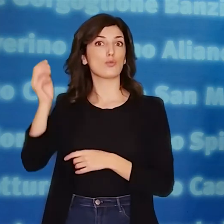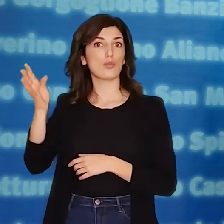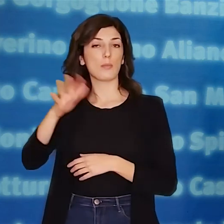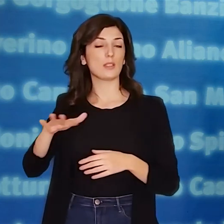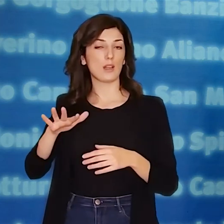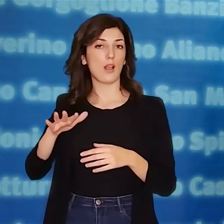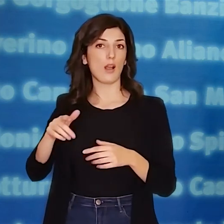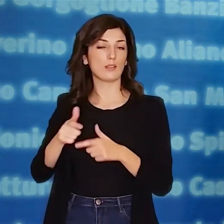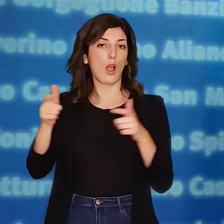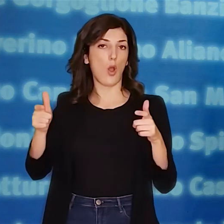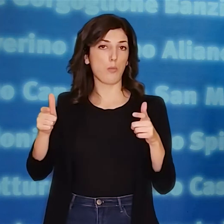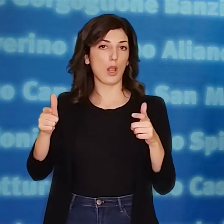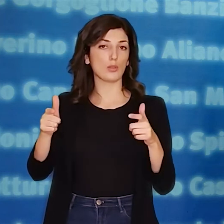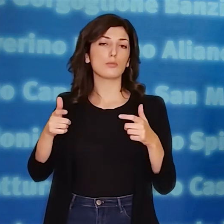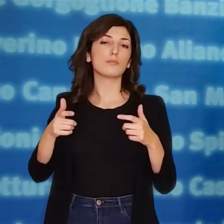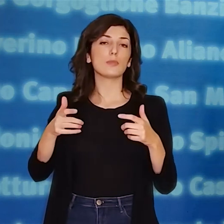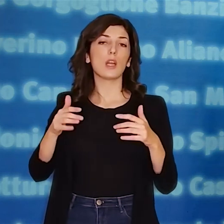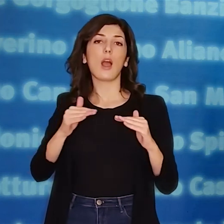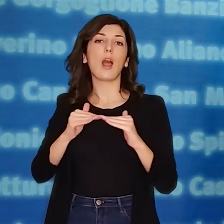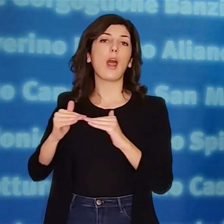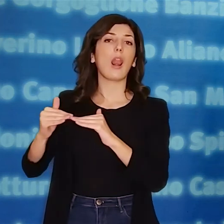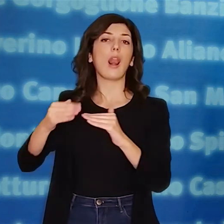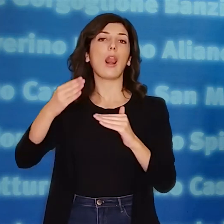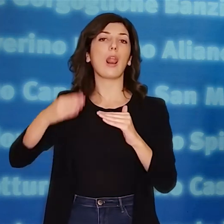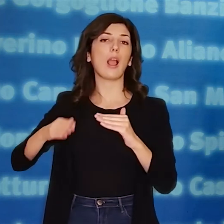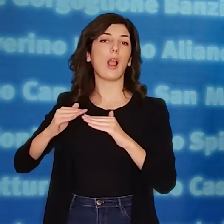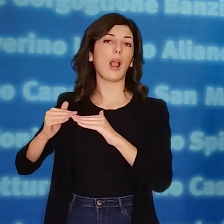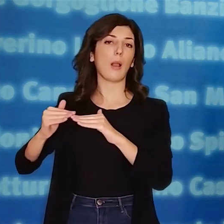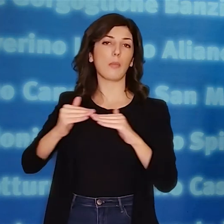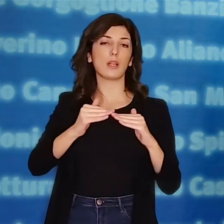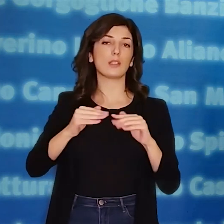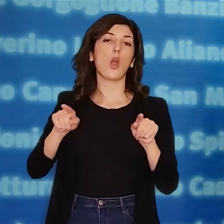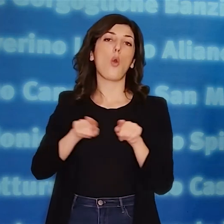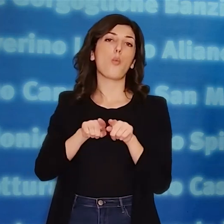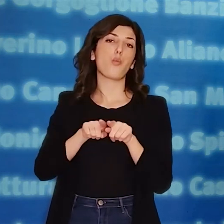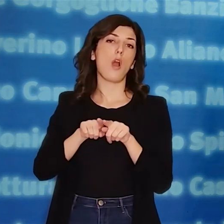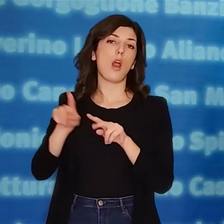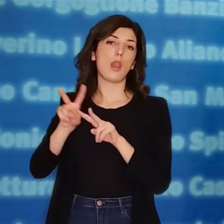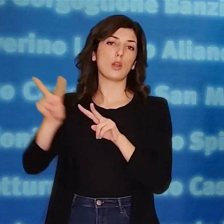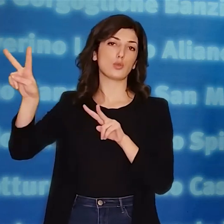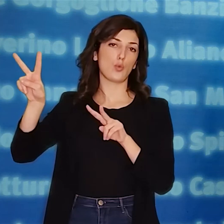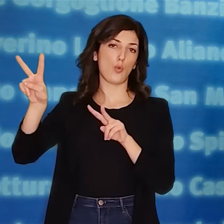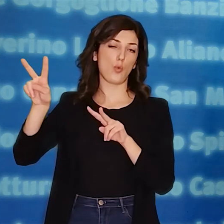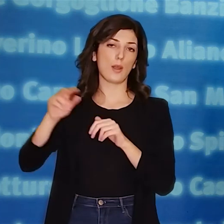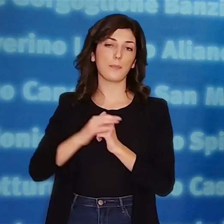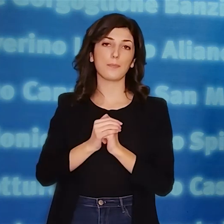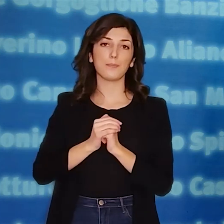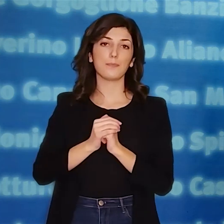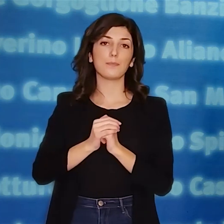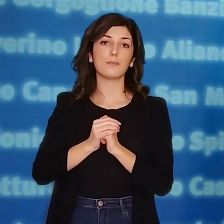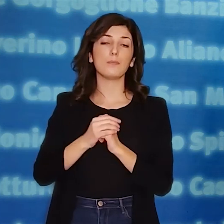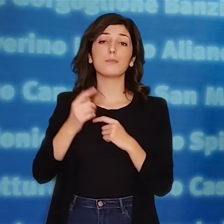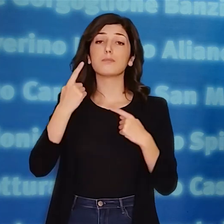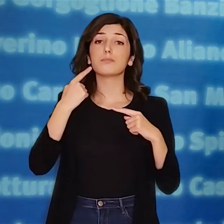casi della regione basilicata che rimangono ai limiti alti della norma così come nel resto della